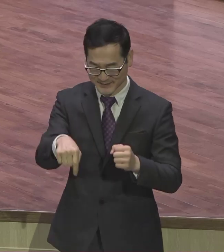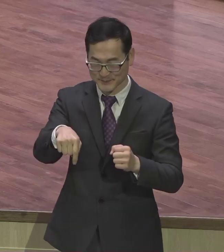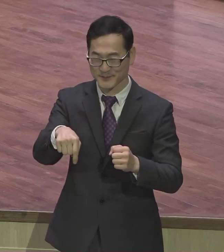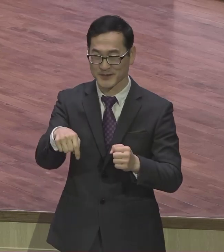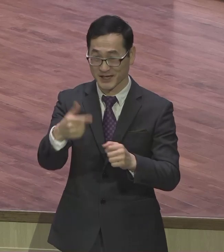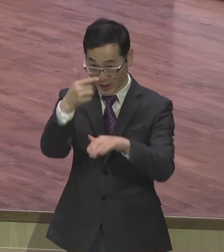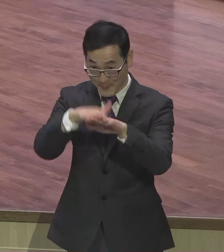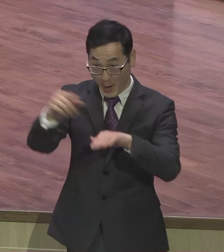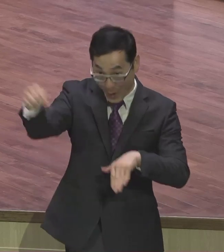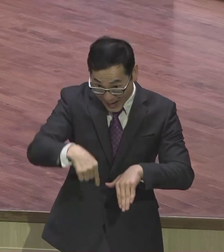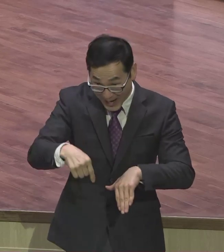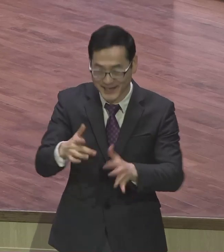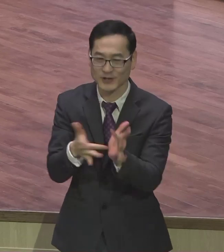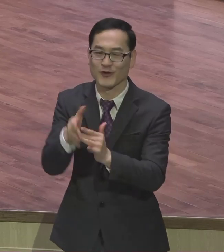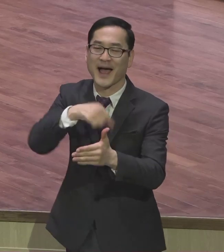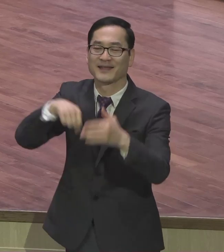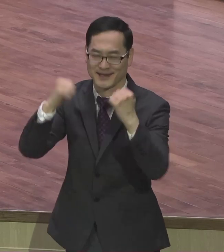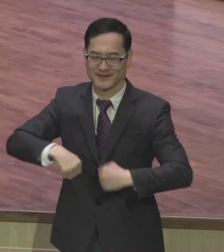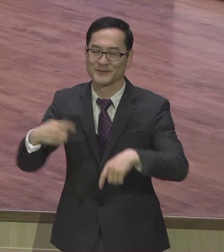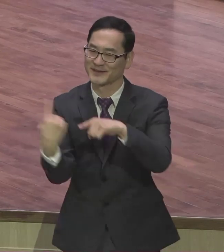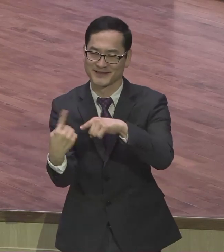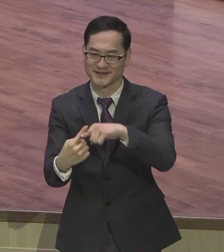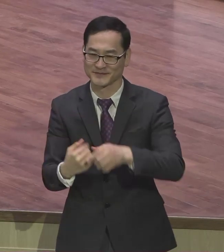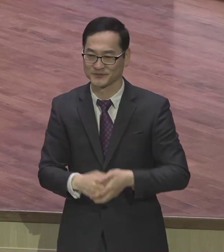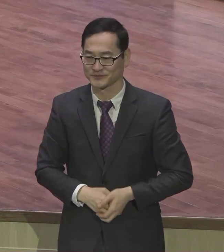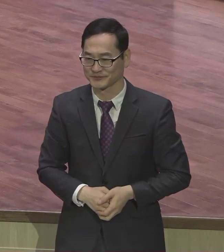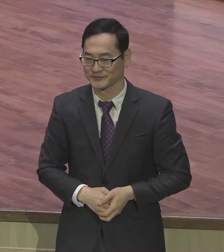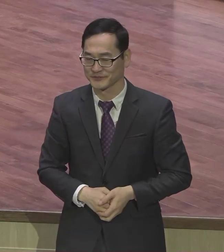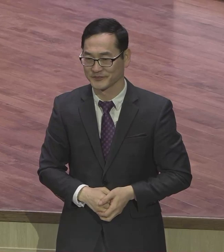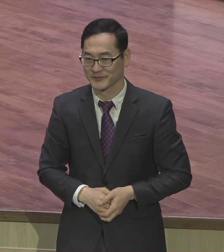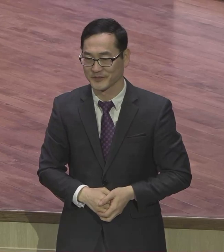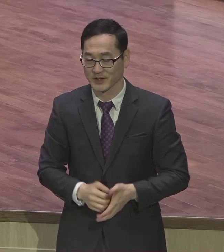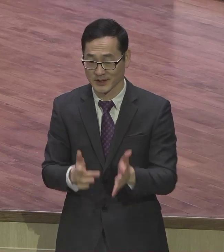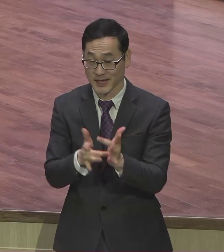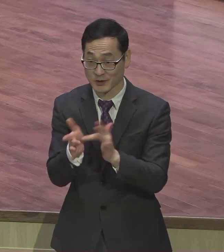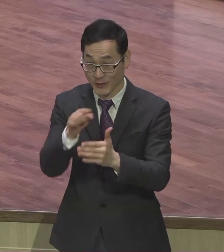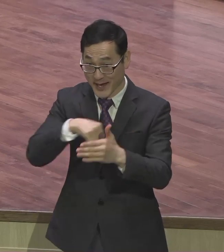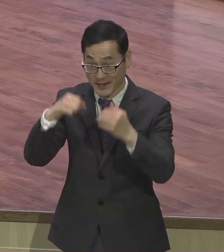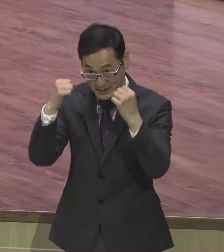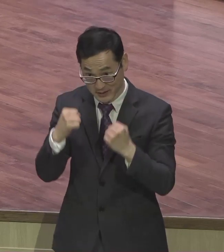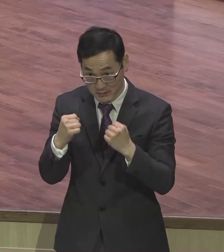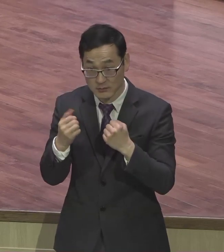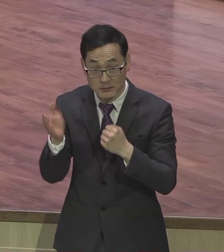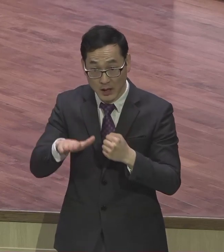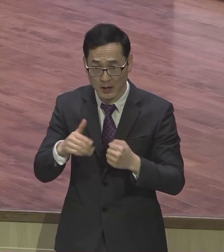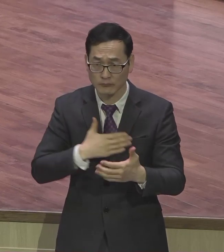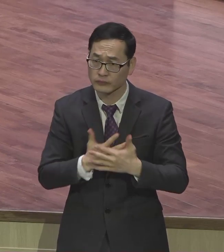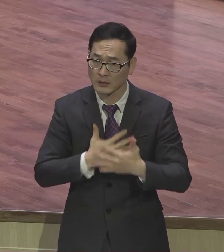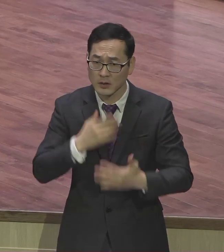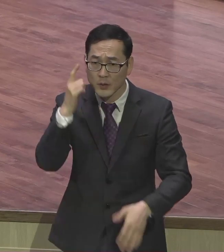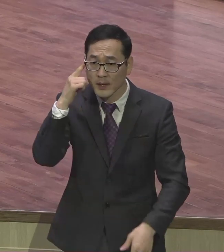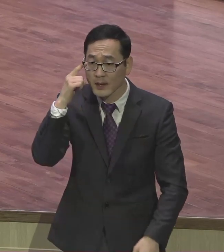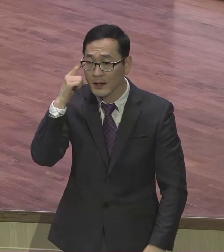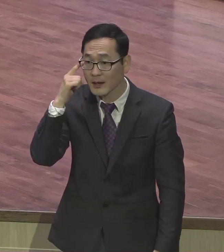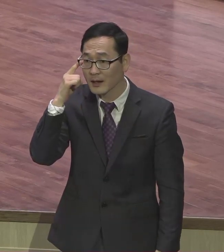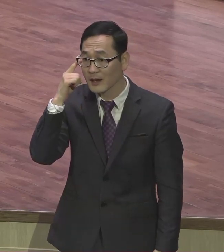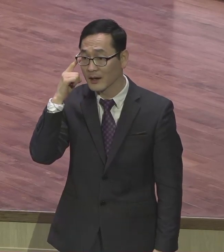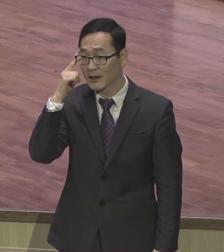믿으시기 바랍니다 안에 있으면서 안에 있으면서 불안하면 어떻게 해요 예수의 아내 있으면 참